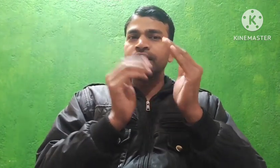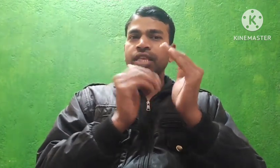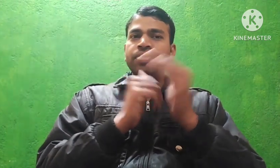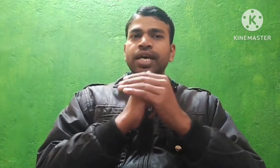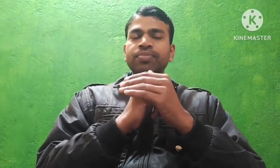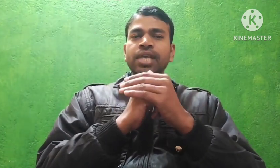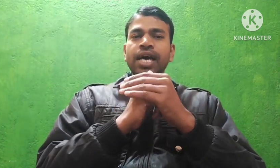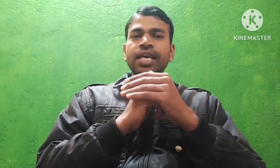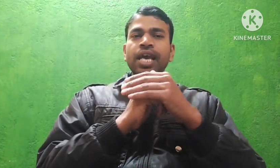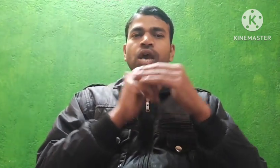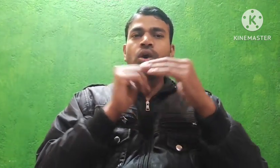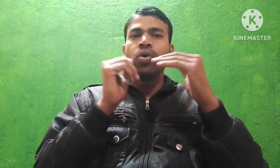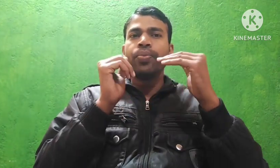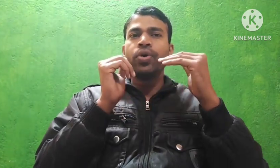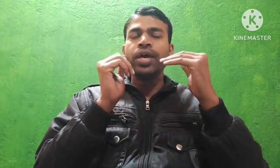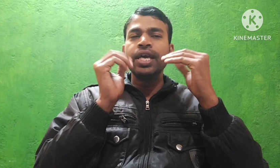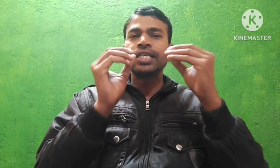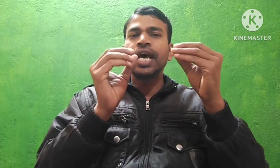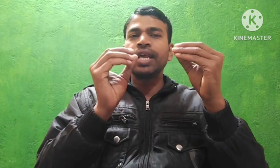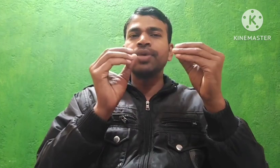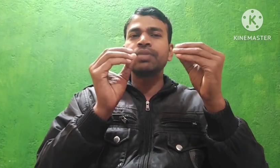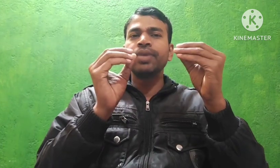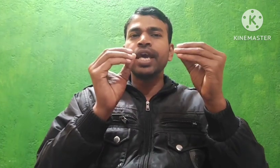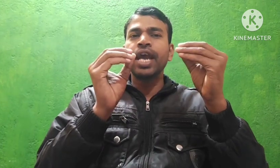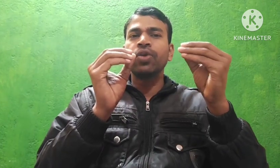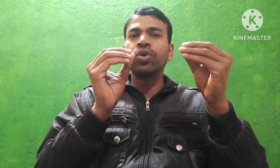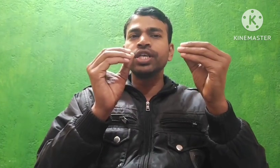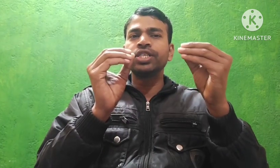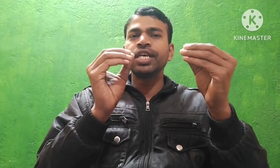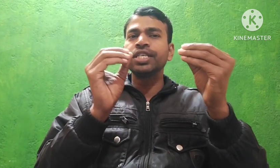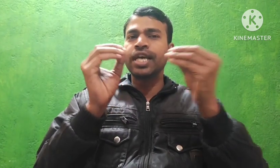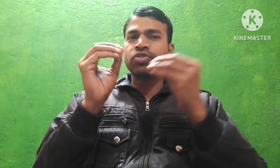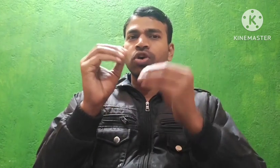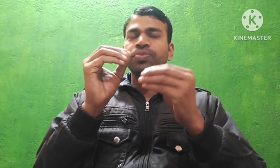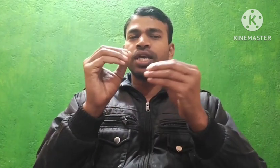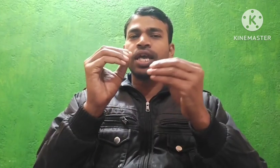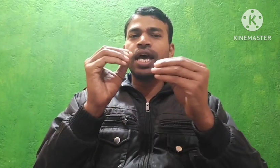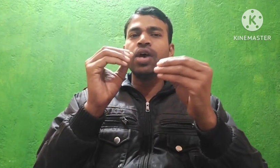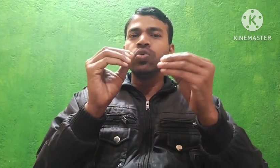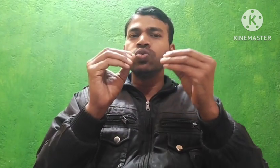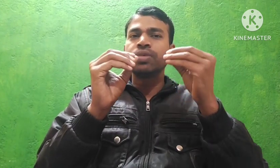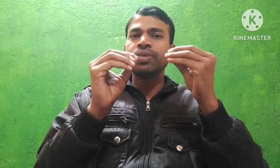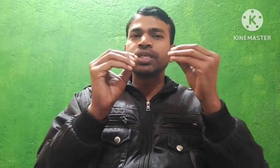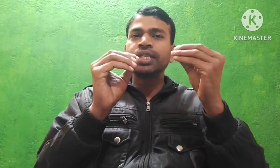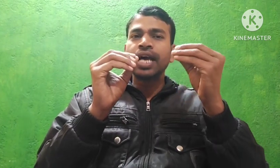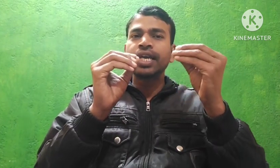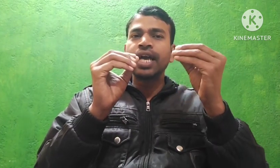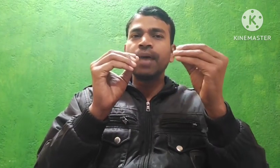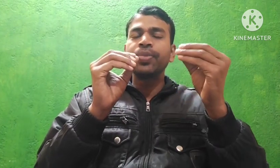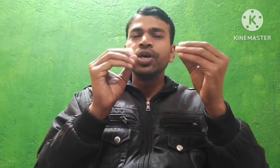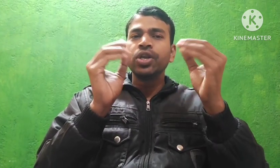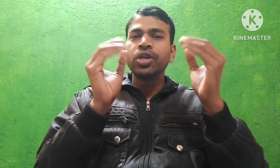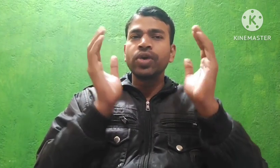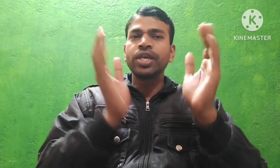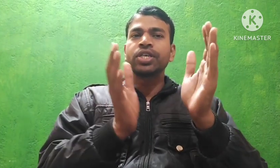जितने भी करमचारी हैं वो HRMS में केटोग्री चेंज का जो अप्शन है उसमें से जाके आप रिक्वेस्ट